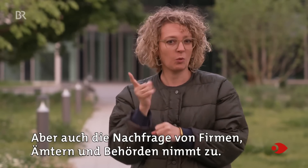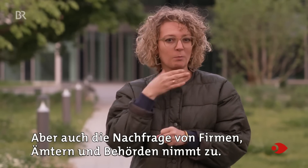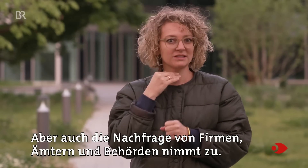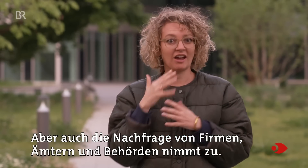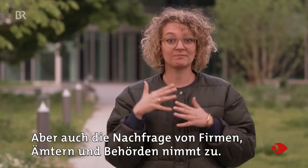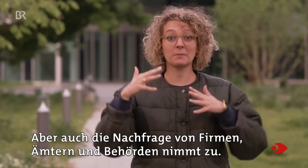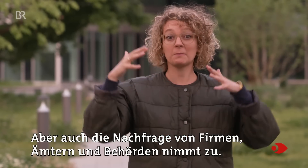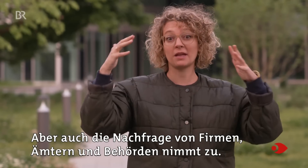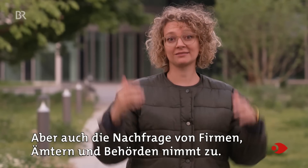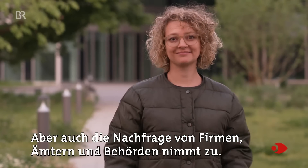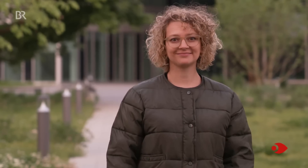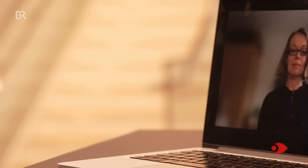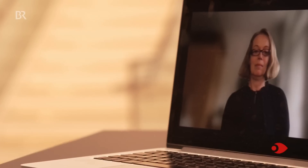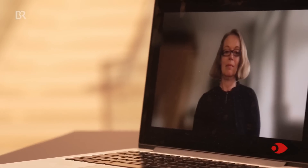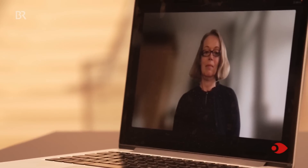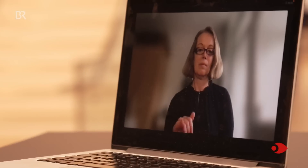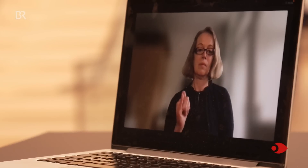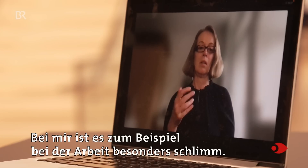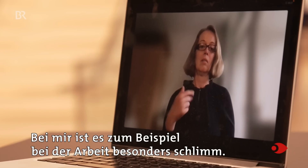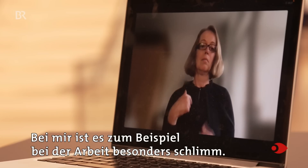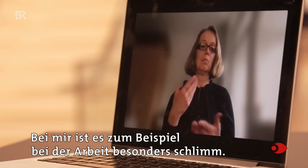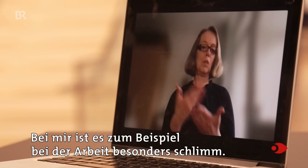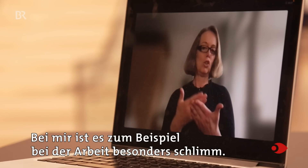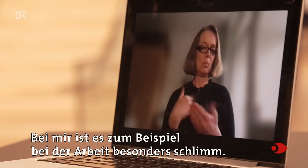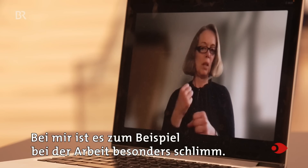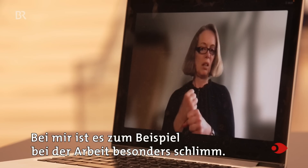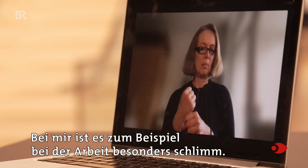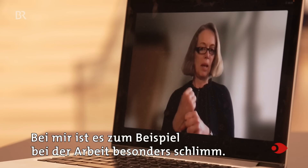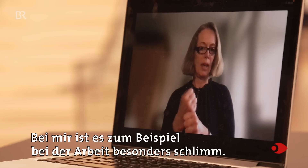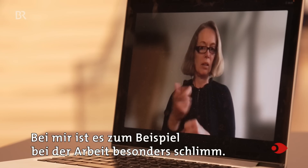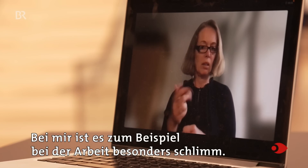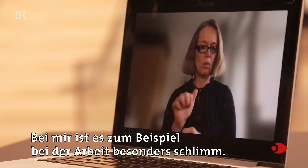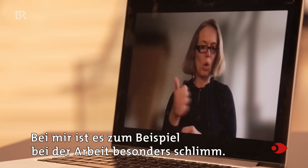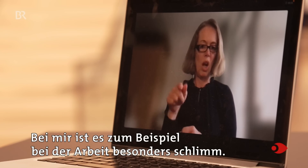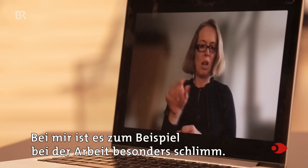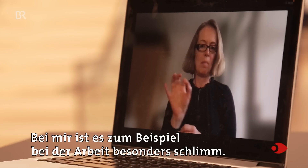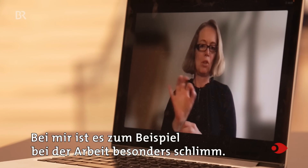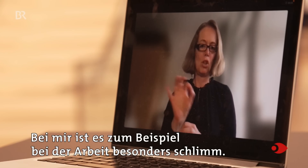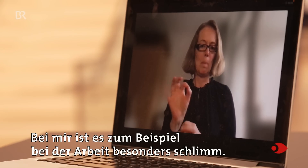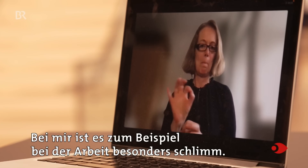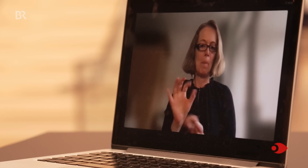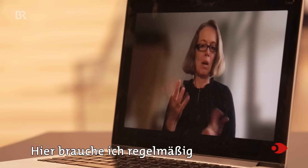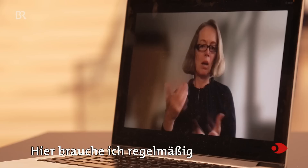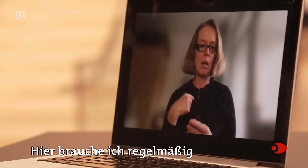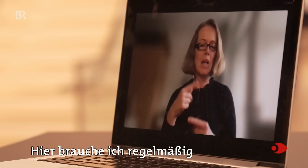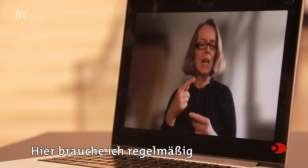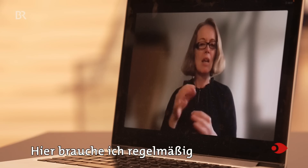von Firmen, Ämtern und Behörden nimmt zu. Bei mir ist es z.B. bei der Arbeit besonders schlimm. Hier brauche ich